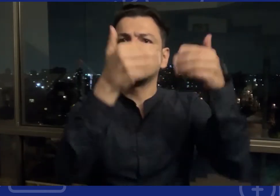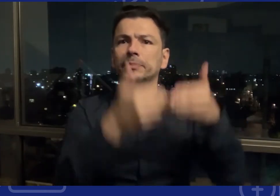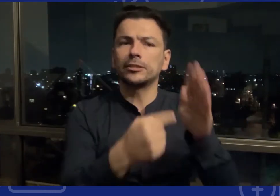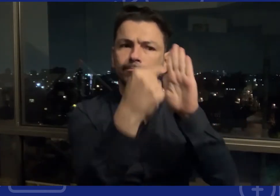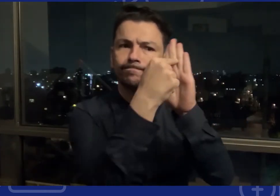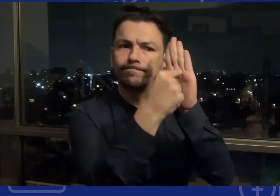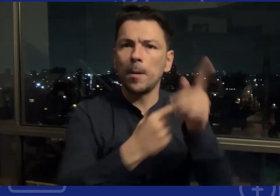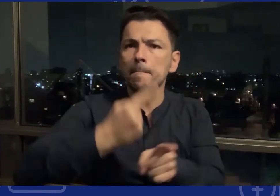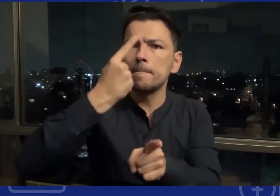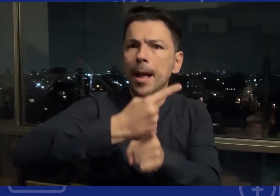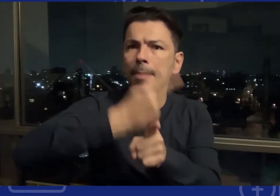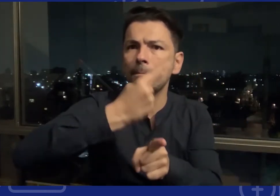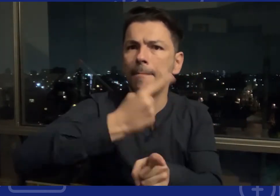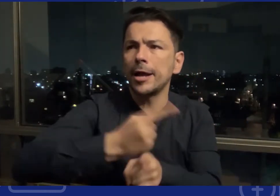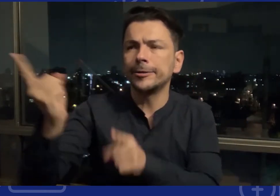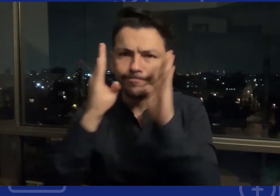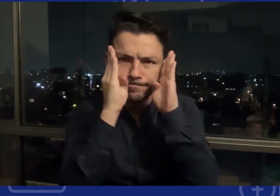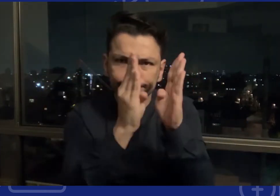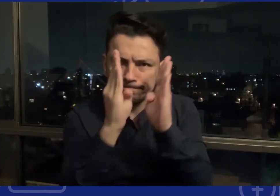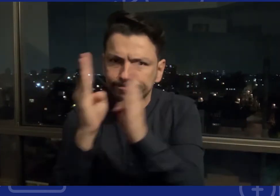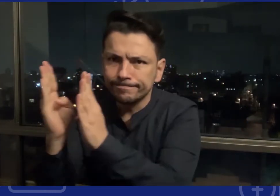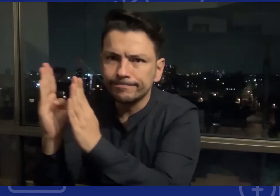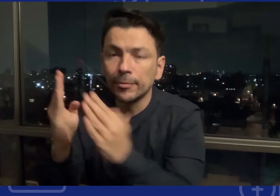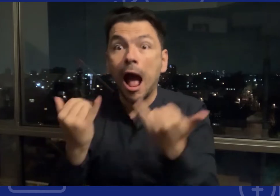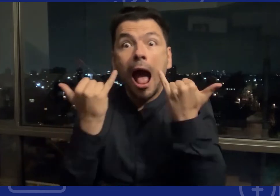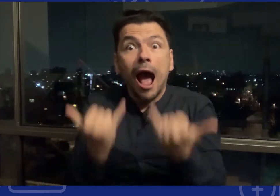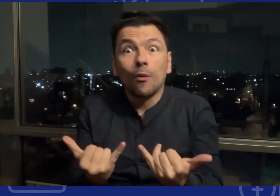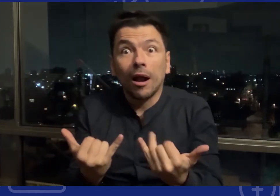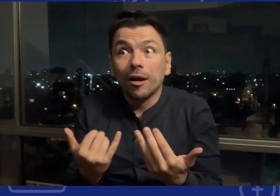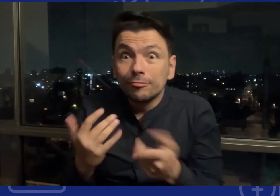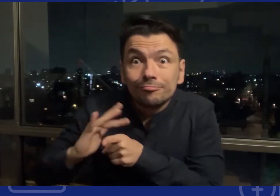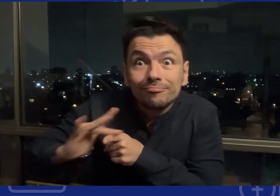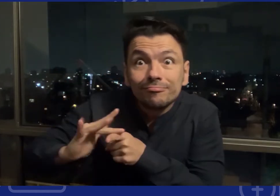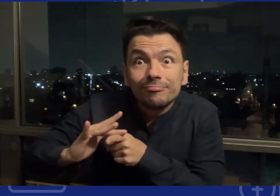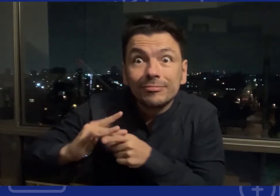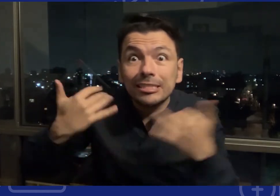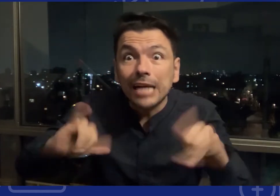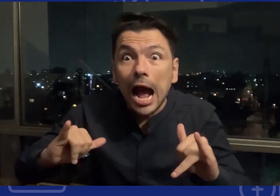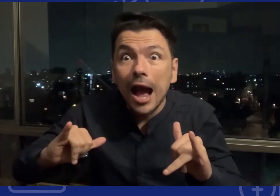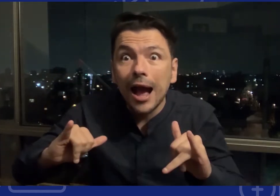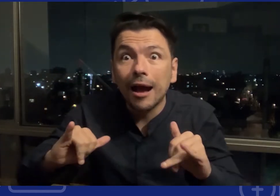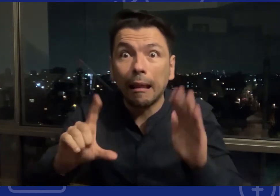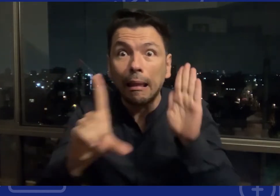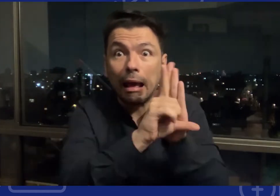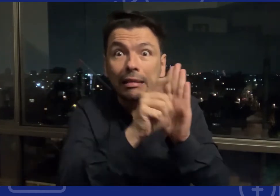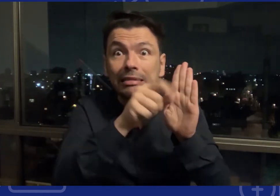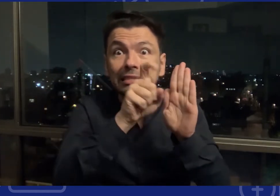a cumplir las disposiciones que se requieran para la atención efectiva y el ejercicio pleno de los derechos de las personas con